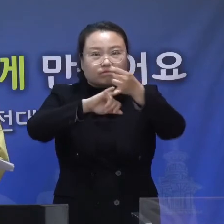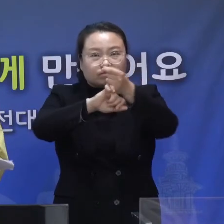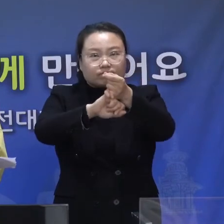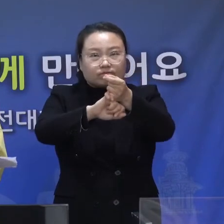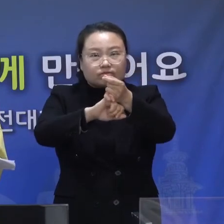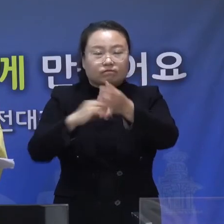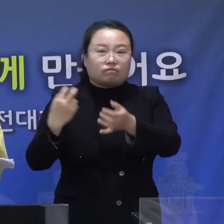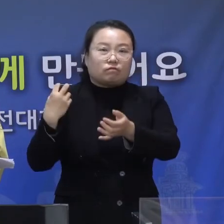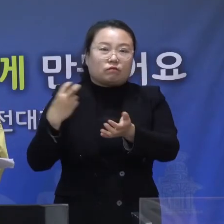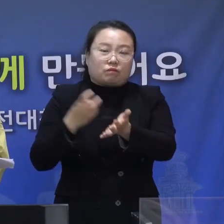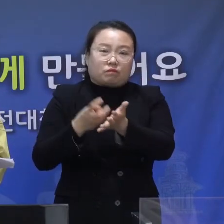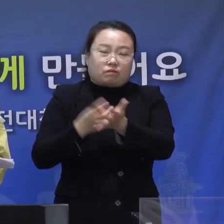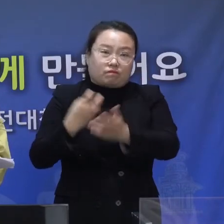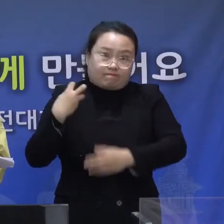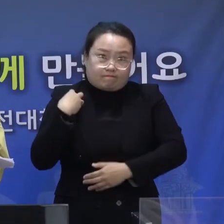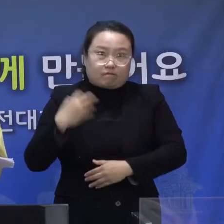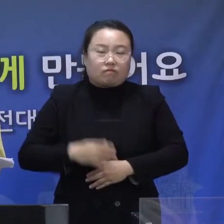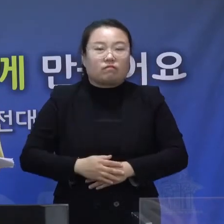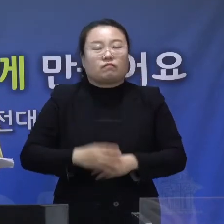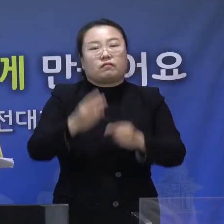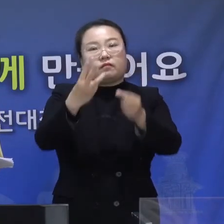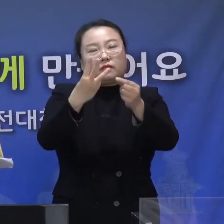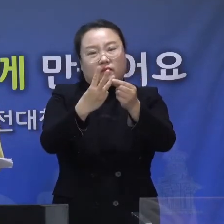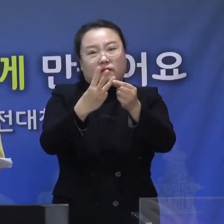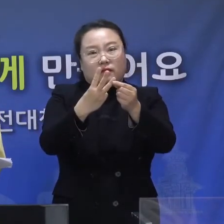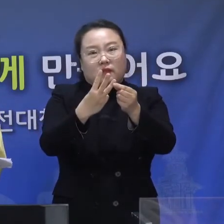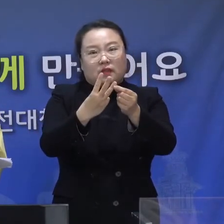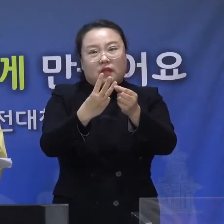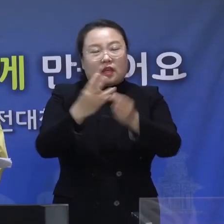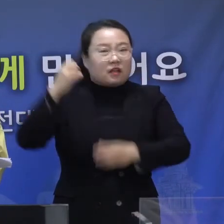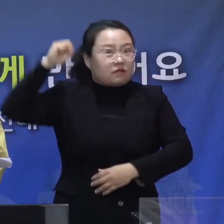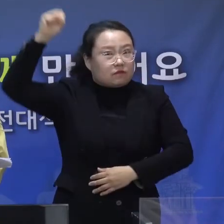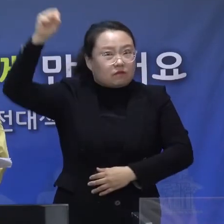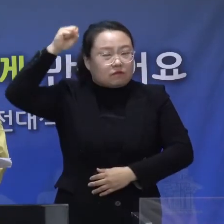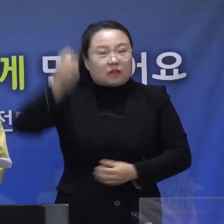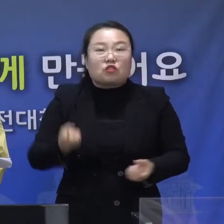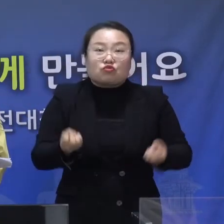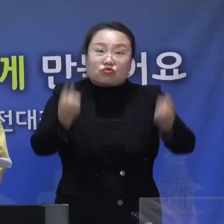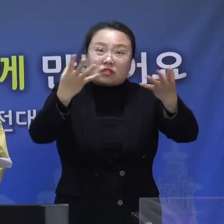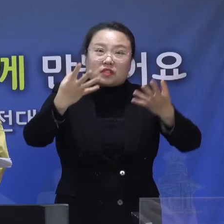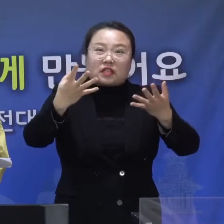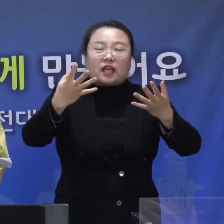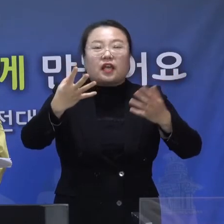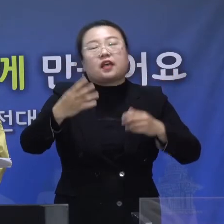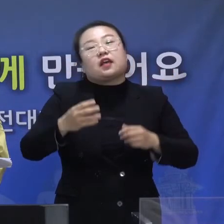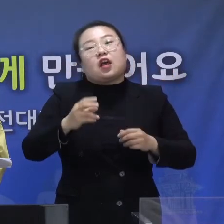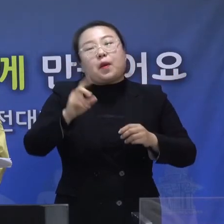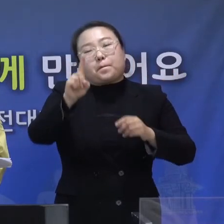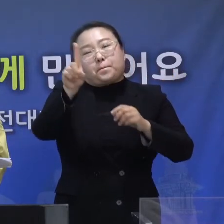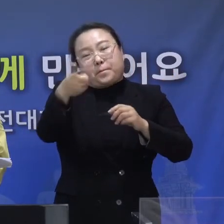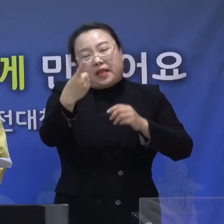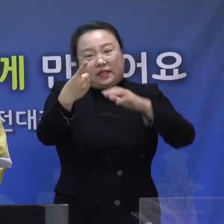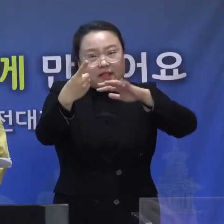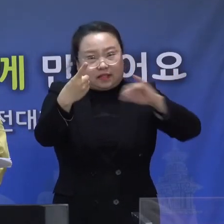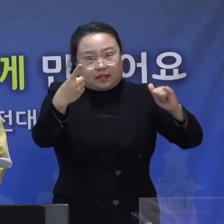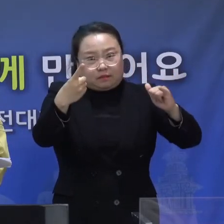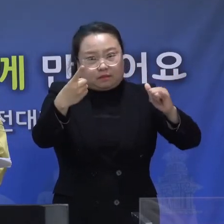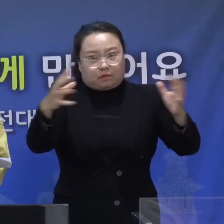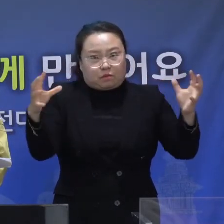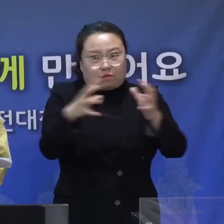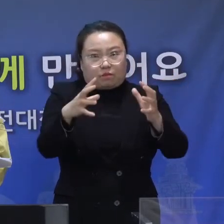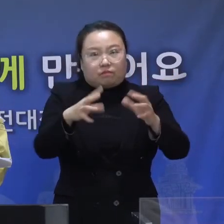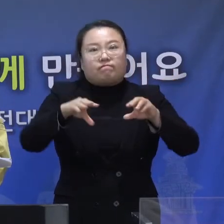셋째, 집회, 축제, 대규모 콘서트 등 100인 이상의 모임과 행사를